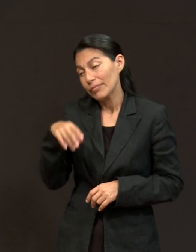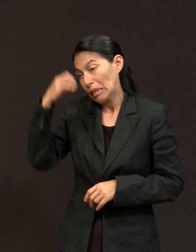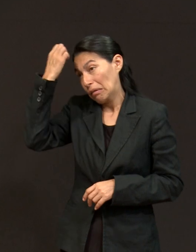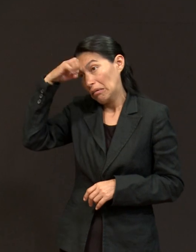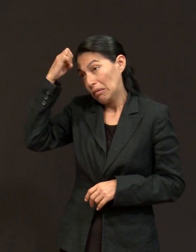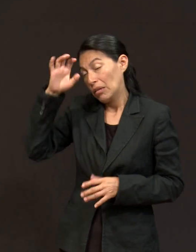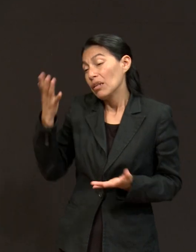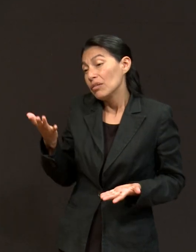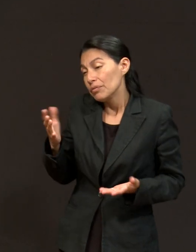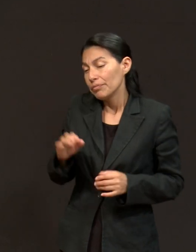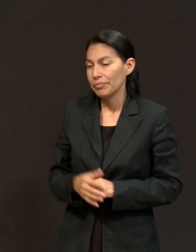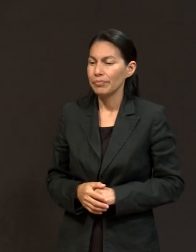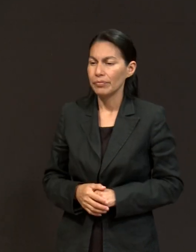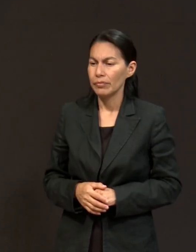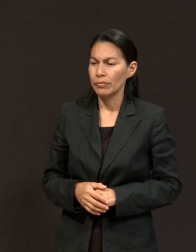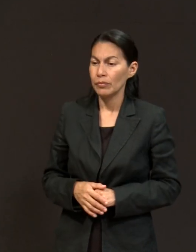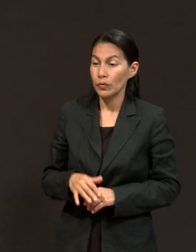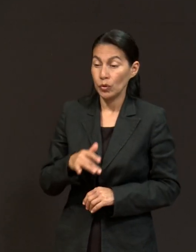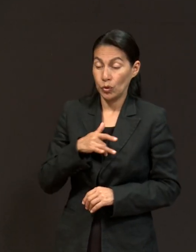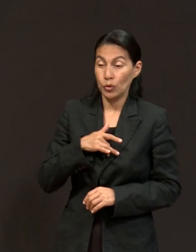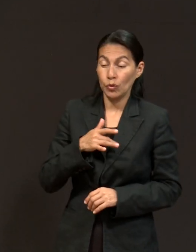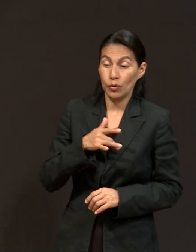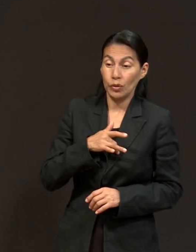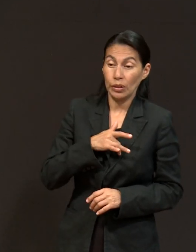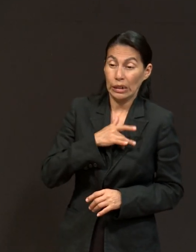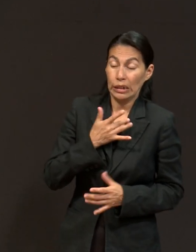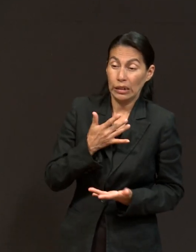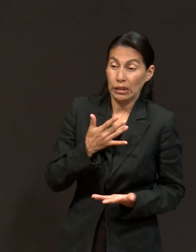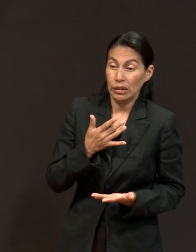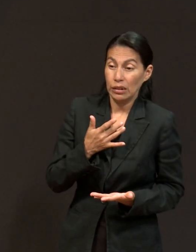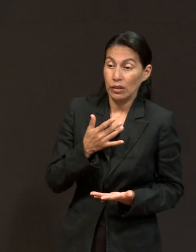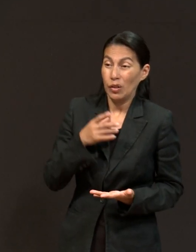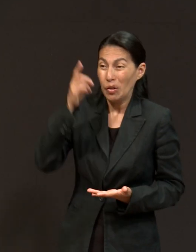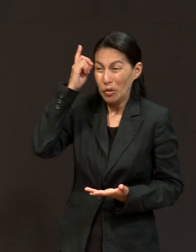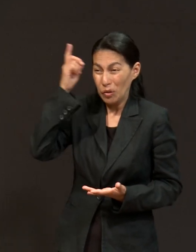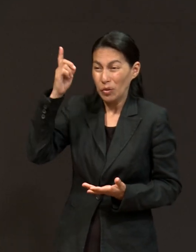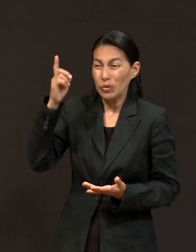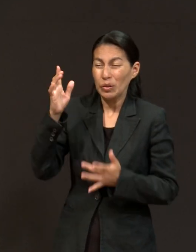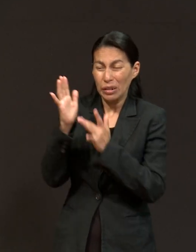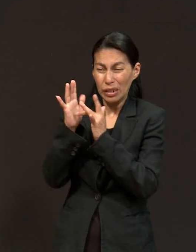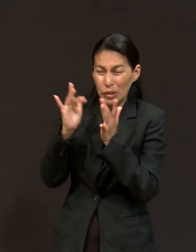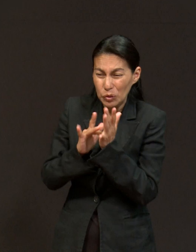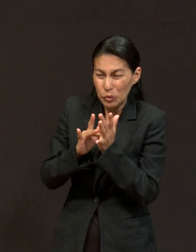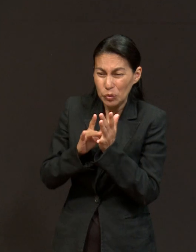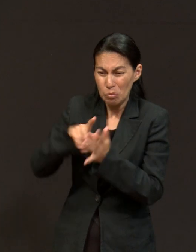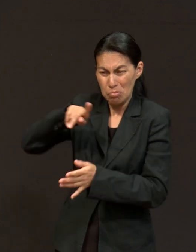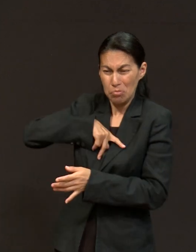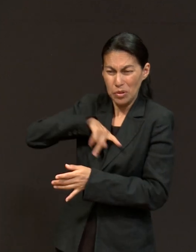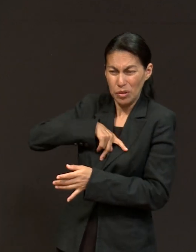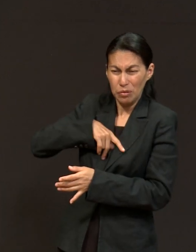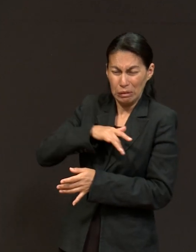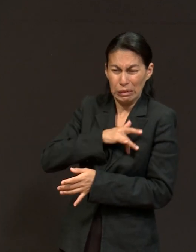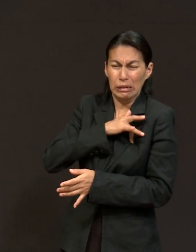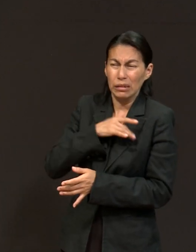experimentos, pero yo quería sentir a un Jesús vivo, mío, o sea, que realmente fuera parte de mi vida.